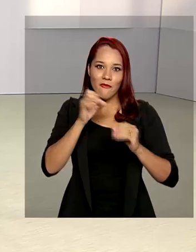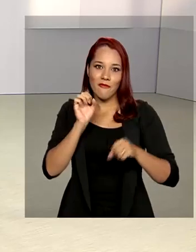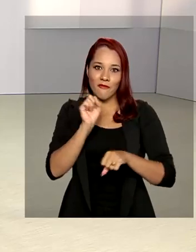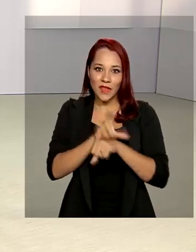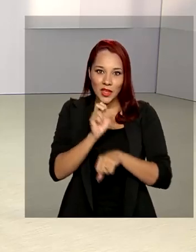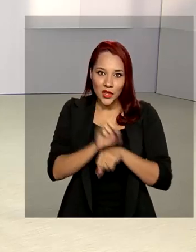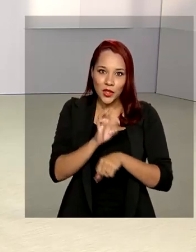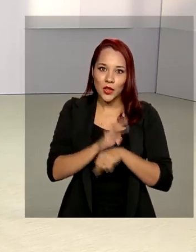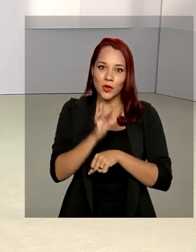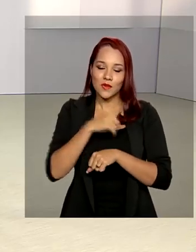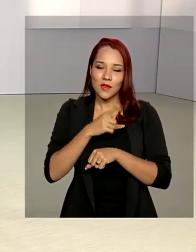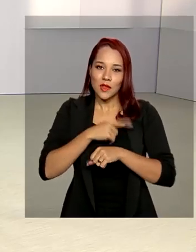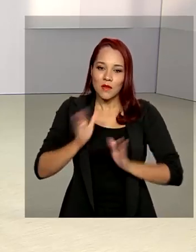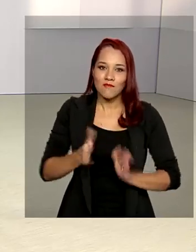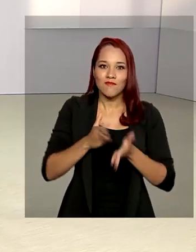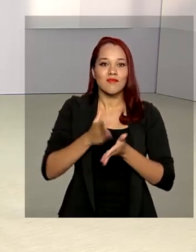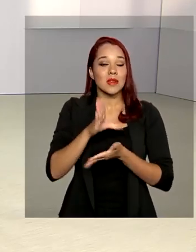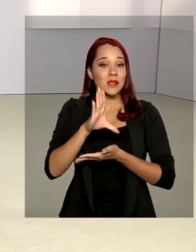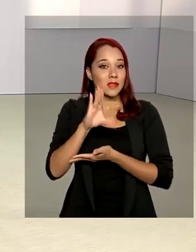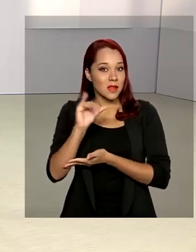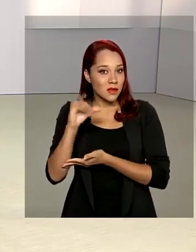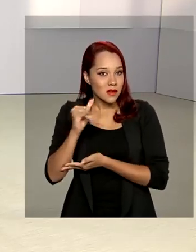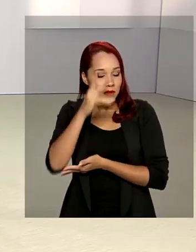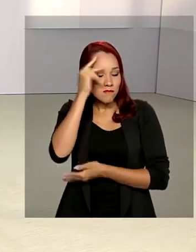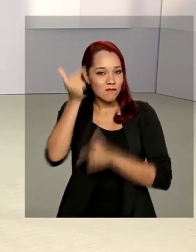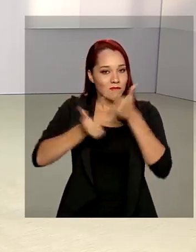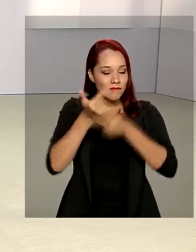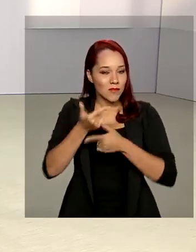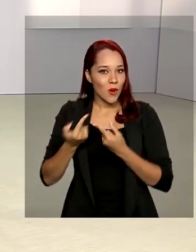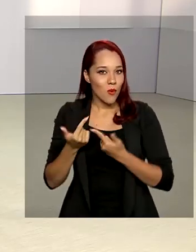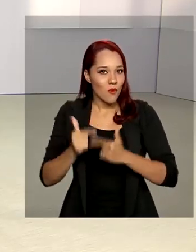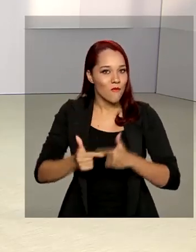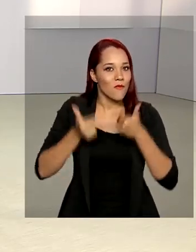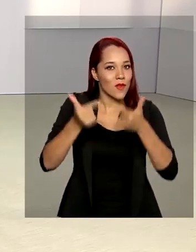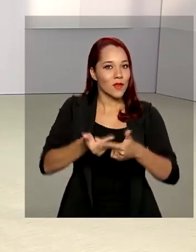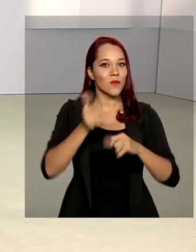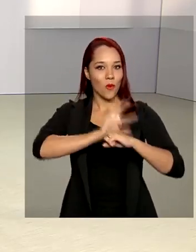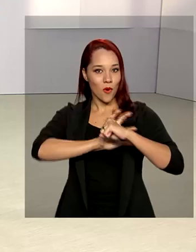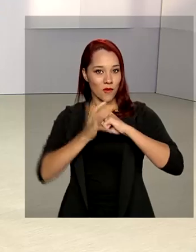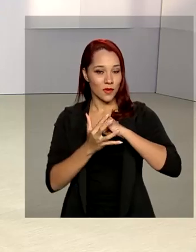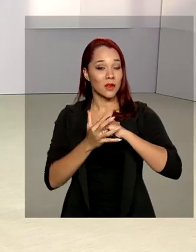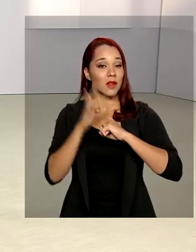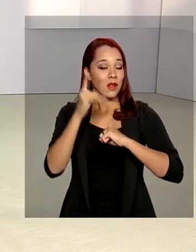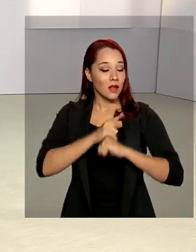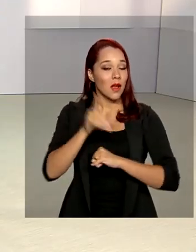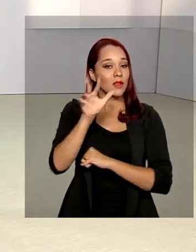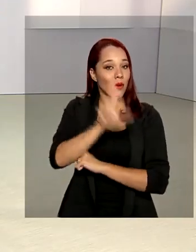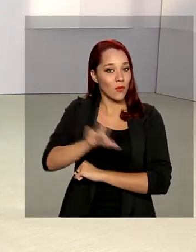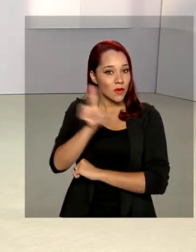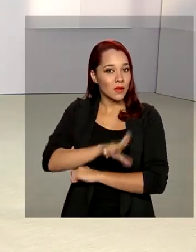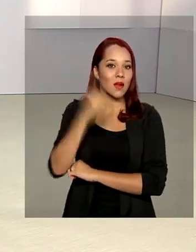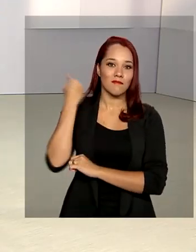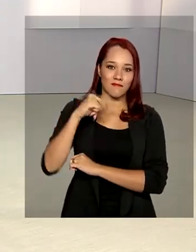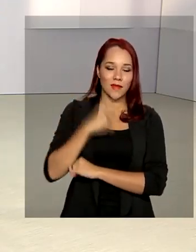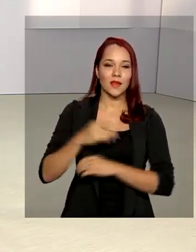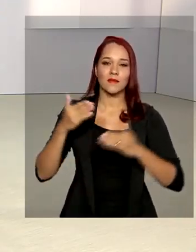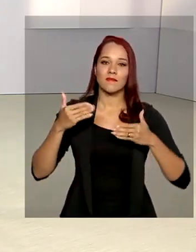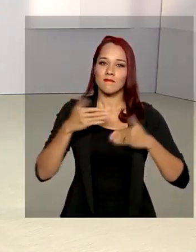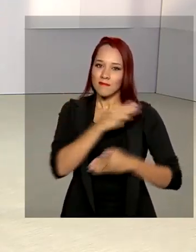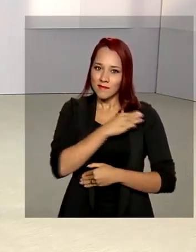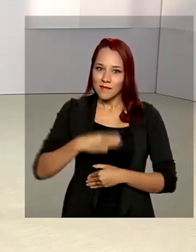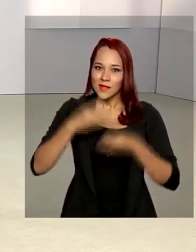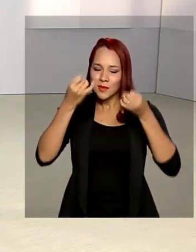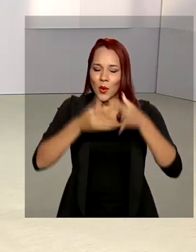mobiliza instituições e cientistas para enfrentamento ao coronavírus. Na Universidade Federal de Minas Gerais, o ministro comentou o